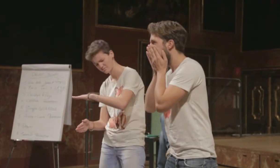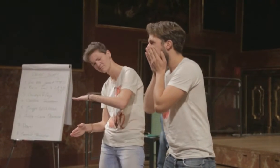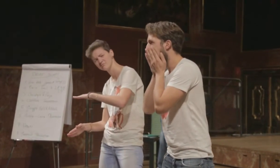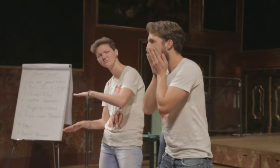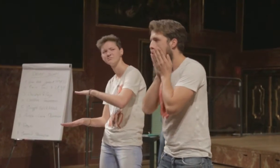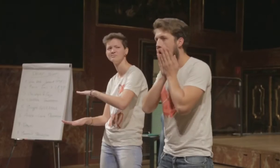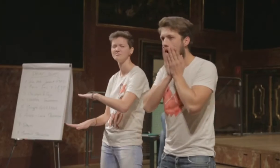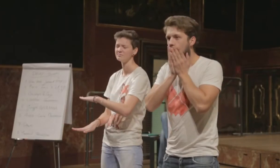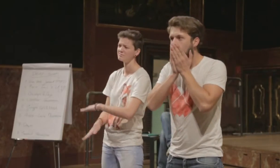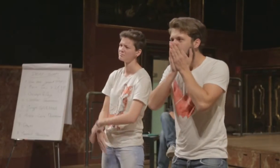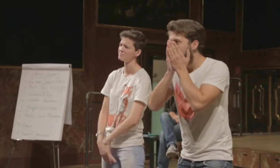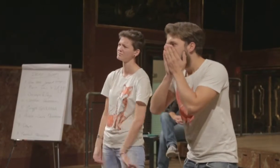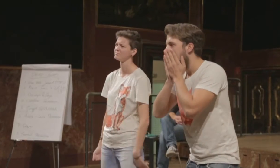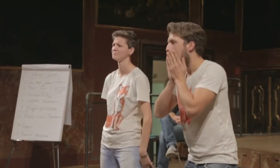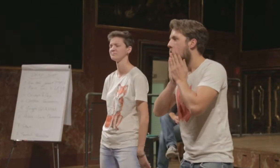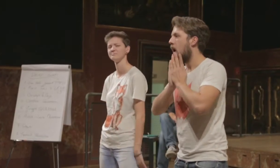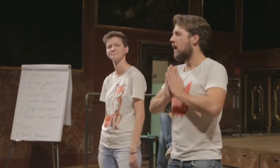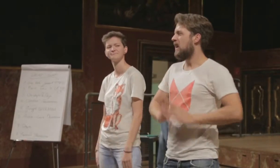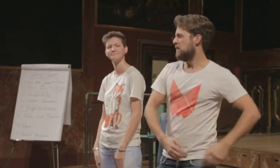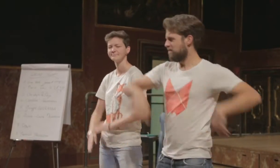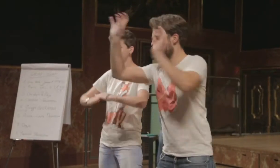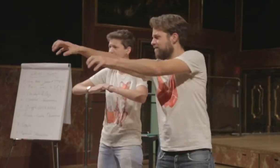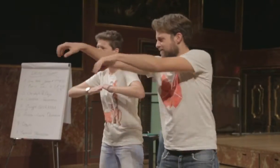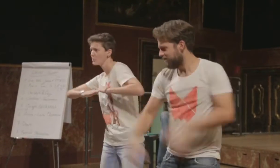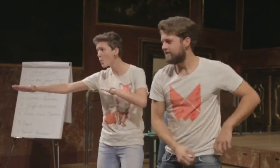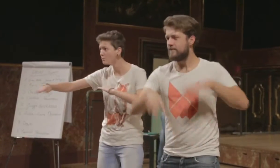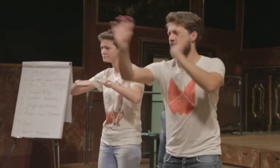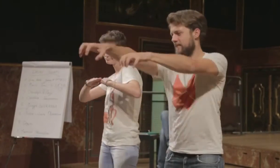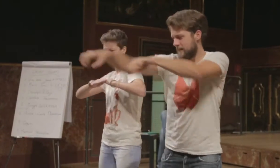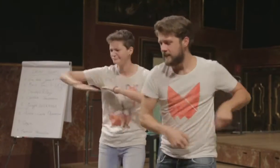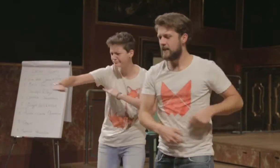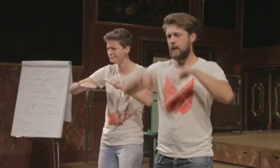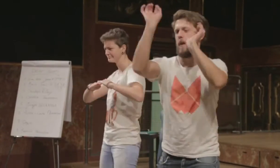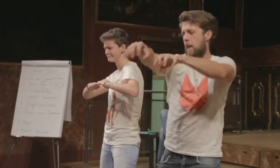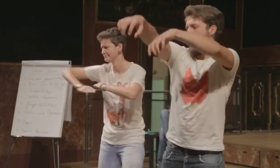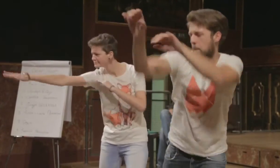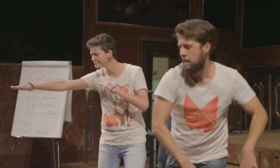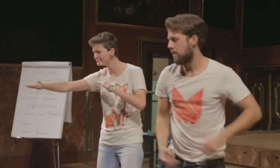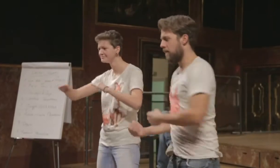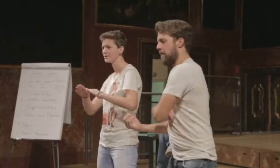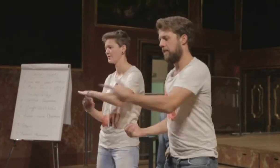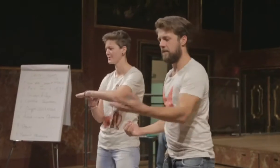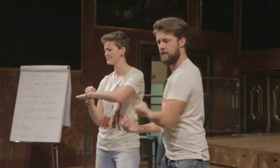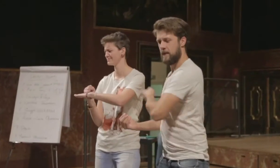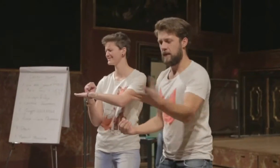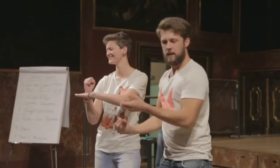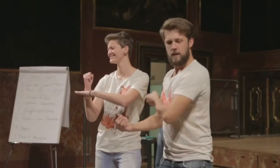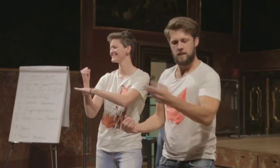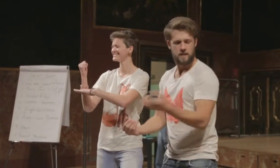nein, oh nein, was habe ich nur getan? Schnell neue Erde, Kerne und Samen. Dann